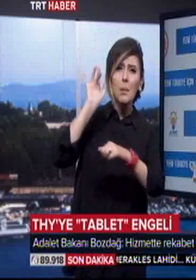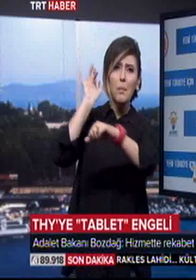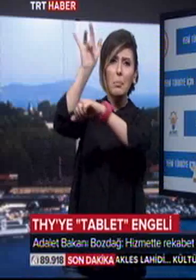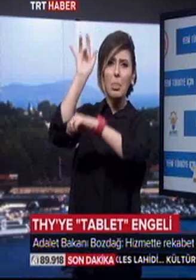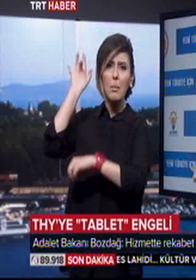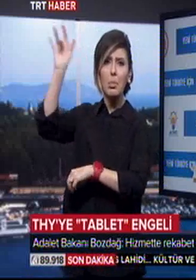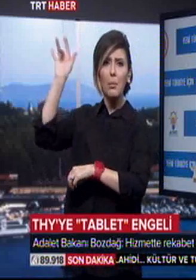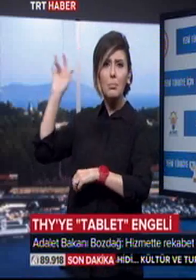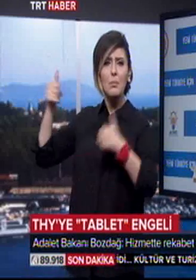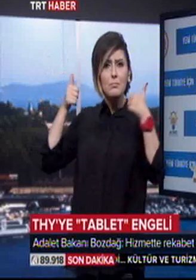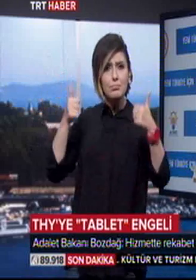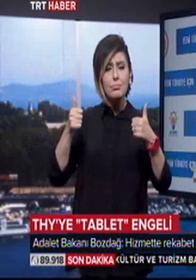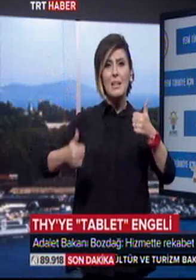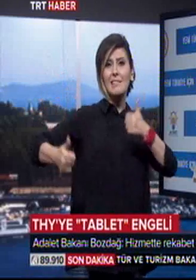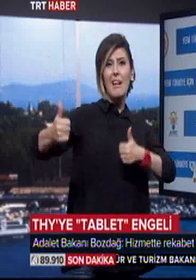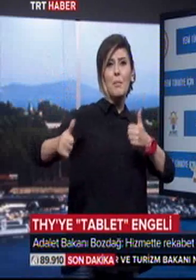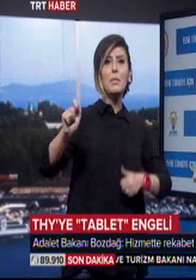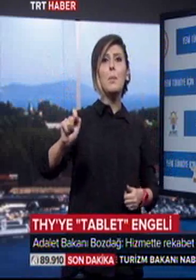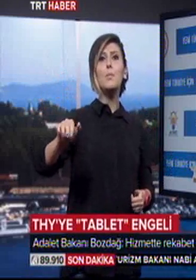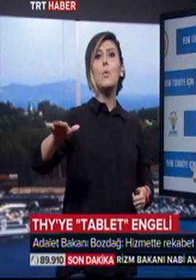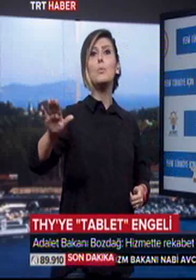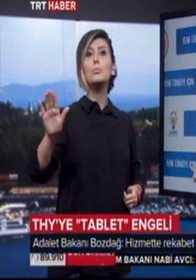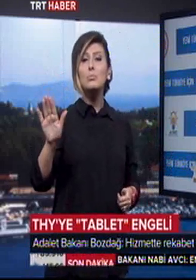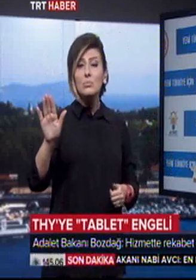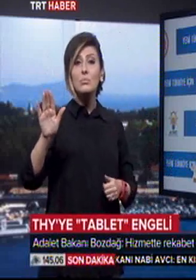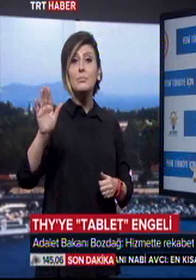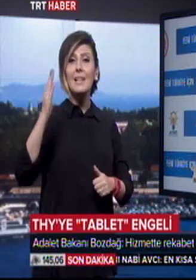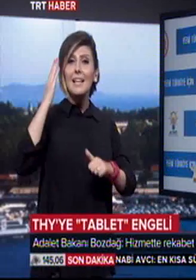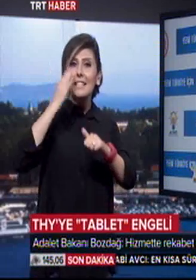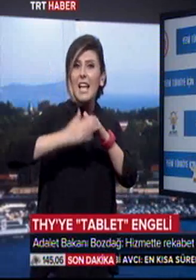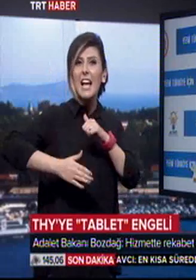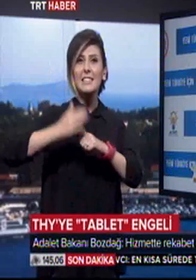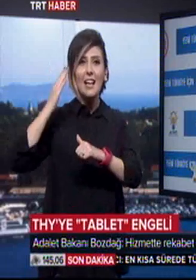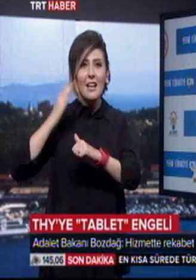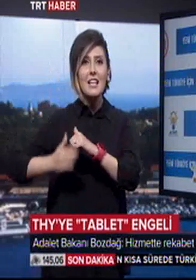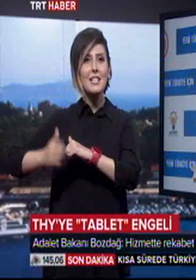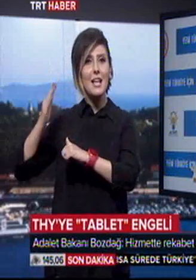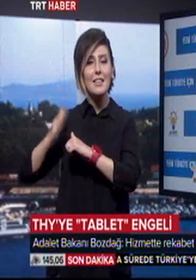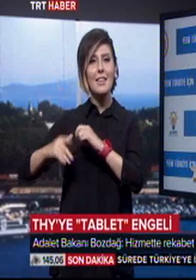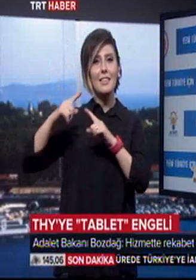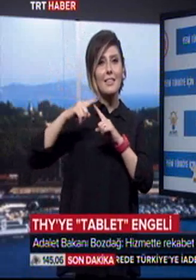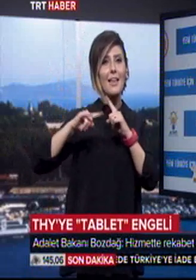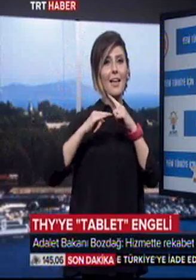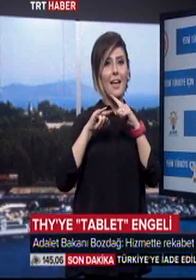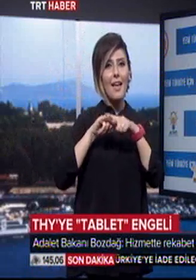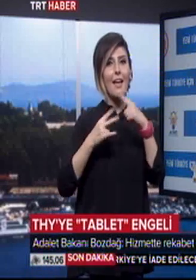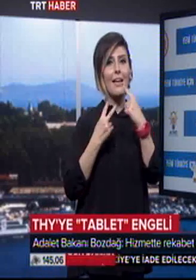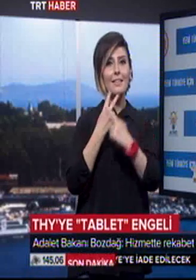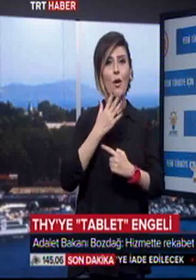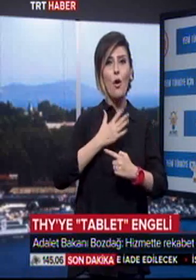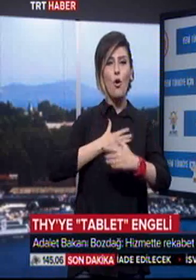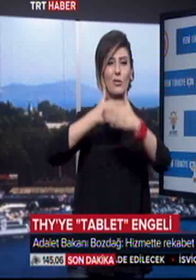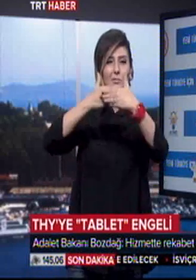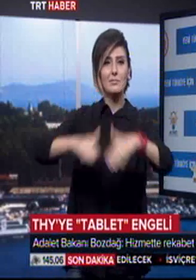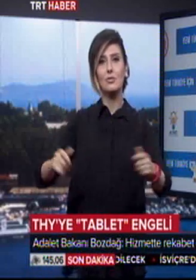her yerde buluşmada rekabet edemiyor. Yasaklarla Türk Hava Yollarının önünü kesmeye